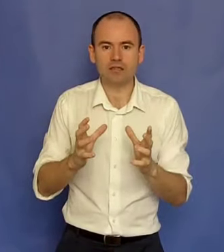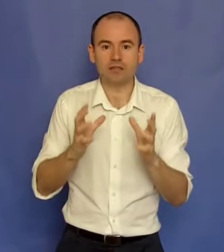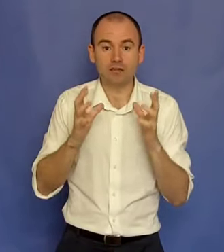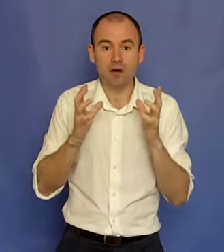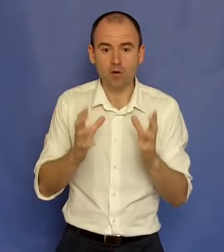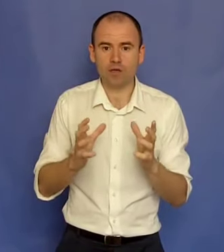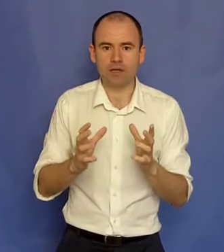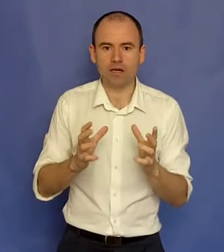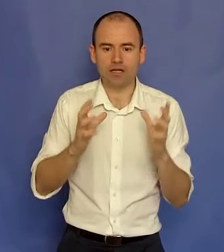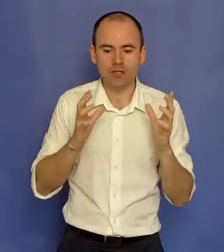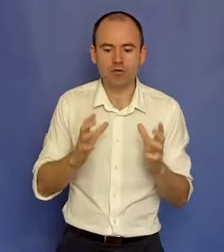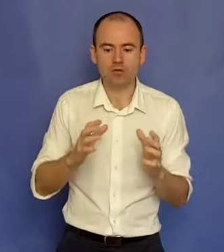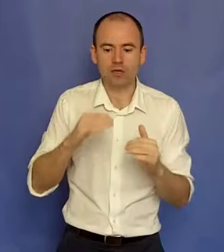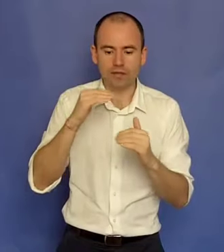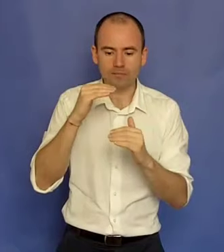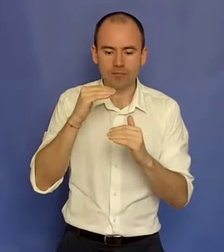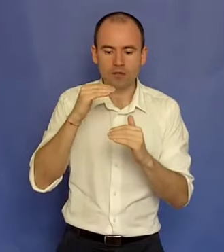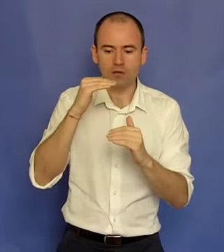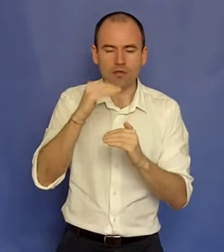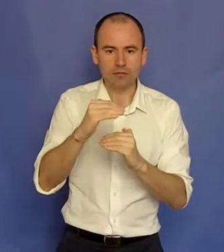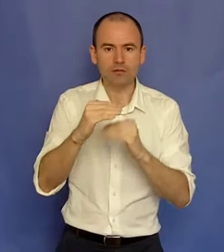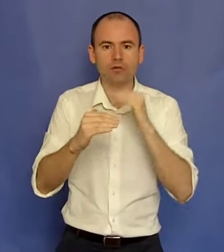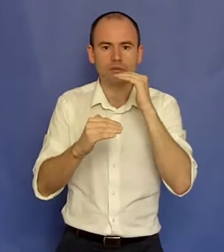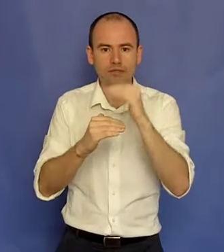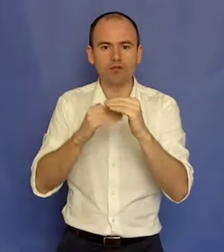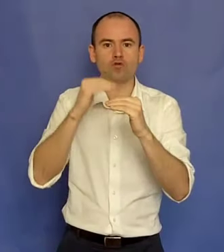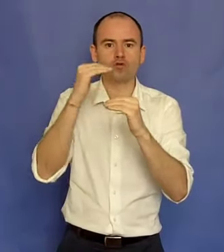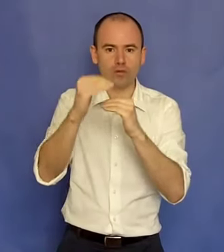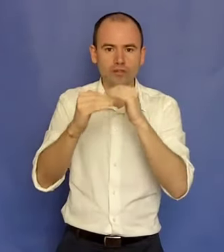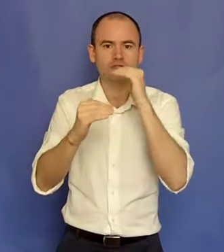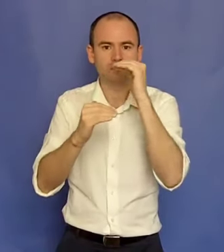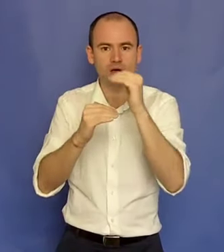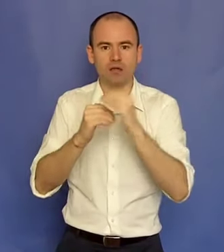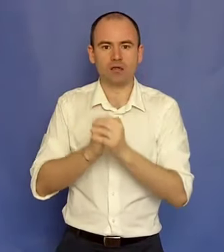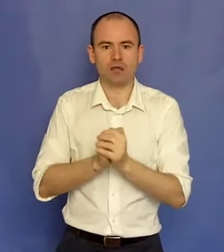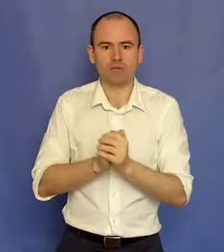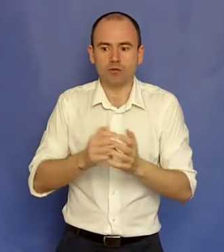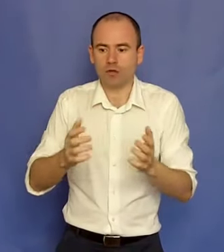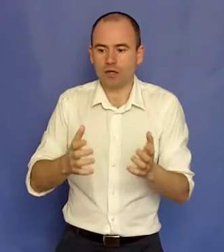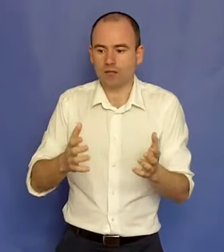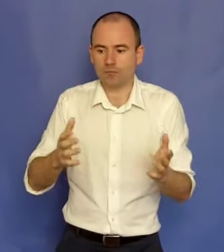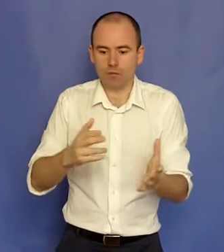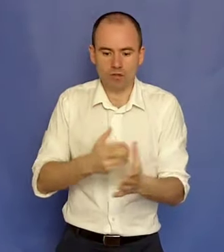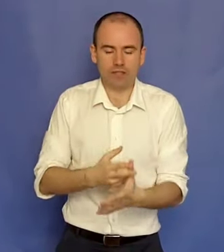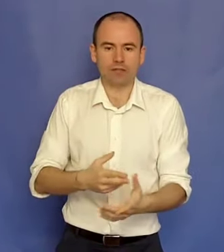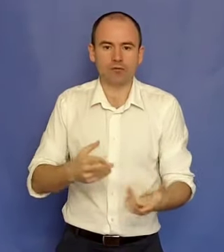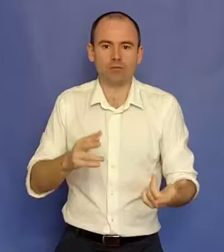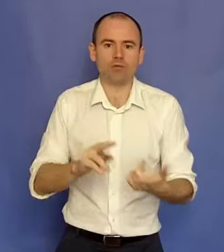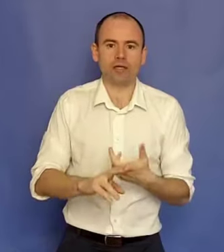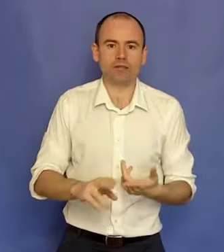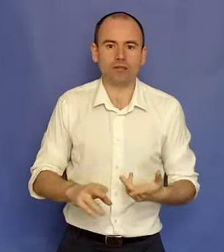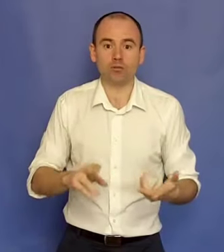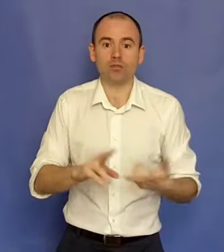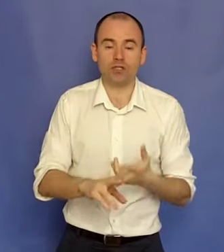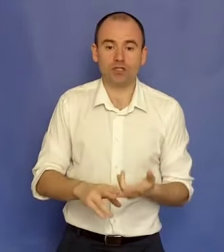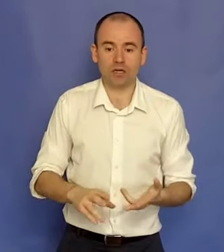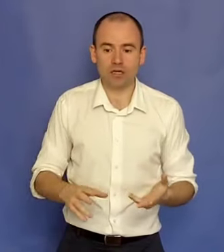câteva ore, măcar acele lucruri care, cărămidă cu cărămidă, construiesc ceva. Pentru că la, după 6 luni, după un an de zile, după 5 ani,